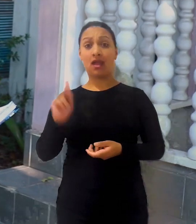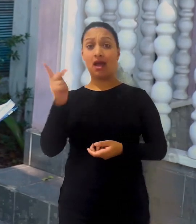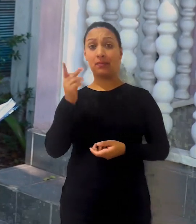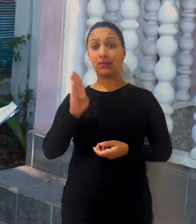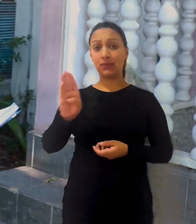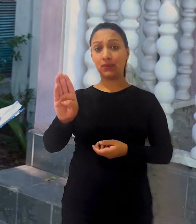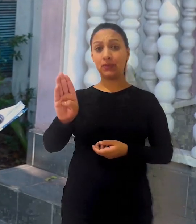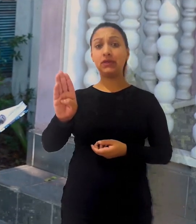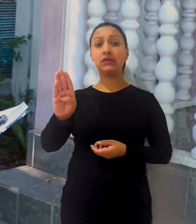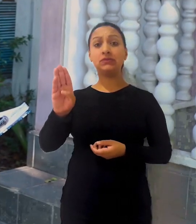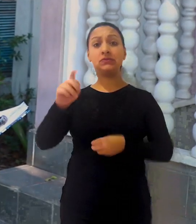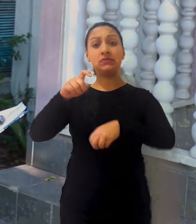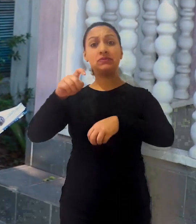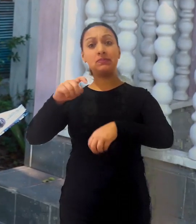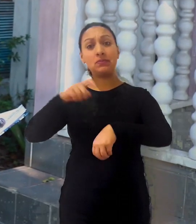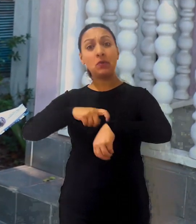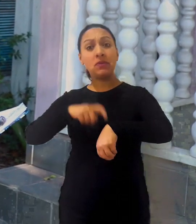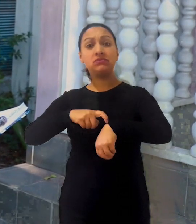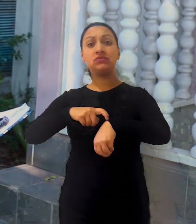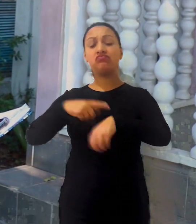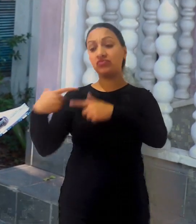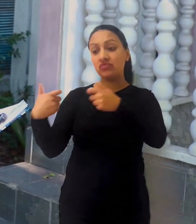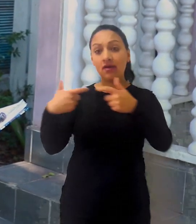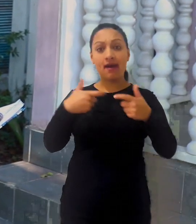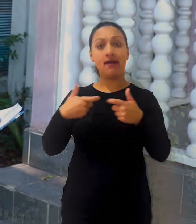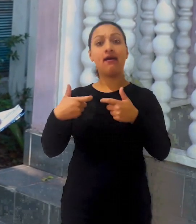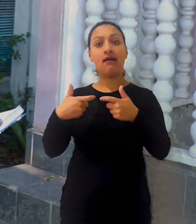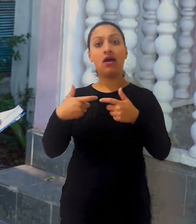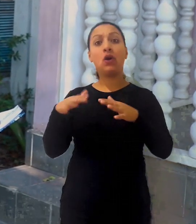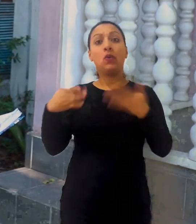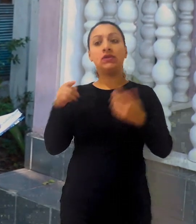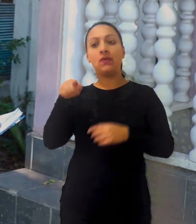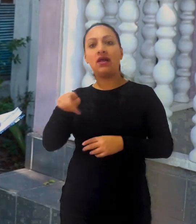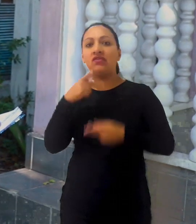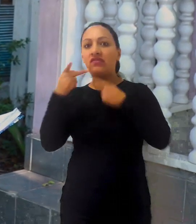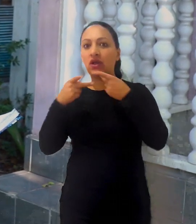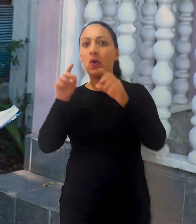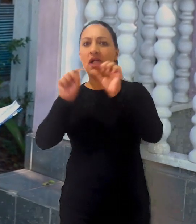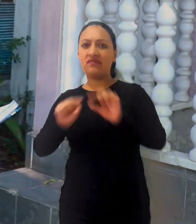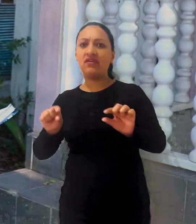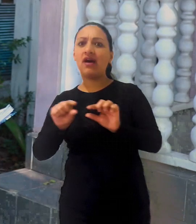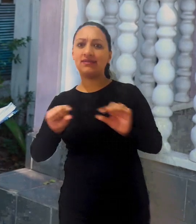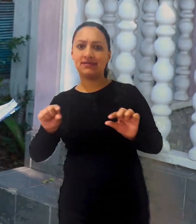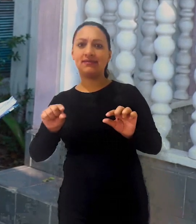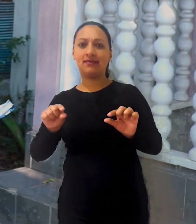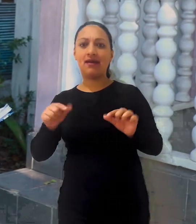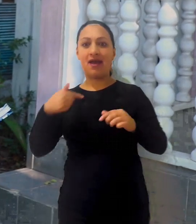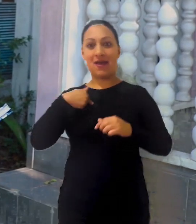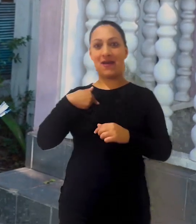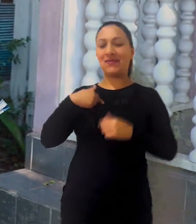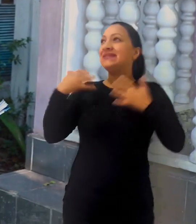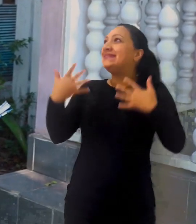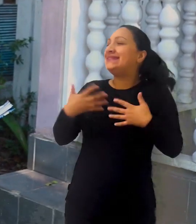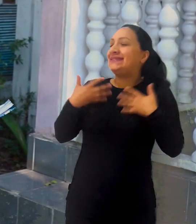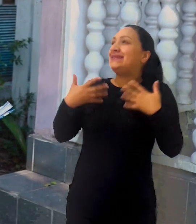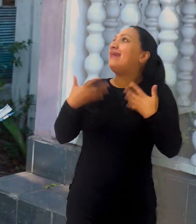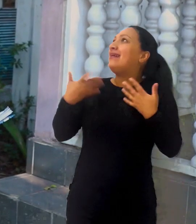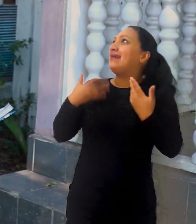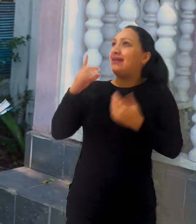Abacuque estava no meio de uma guerra, o profeta Abacuque estava no meio de uma guerra quando declarou essa frase quando falou isso, eu me exaltarei no